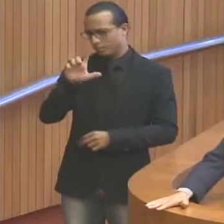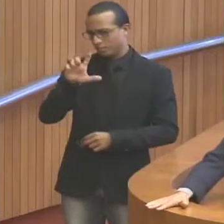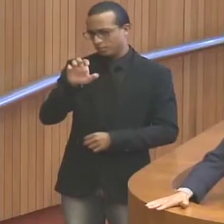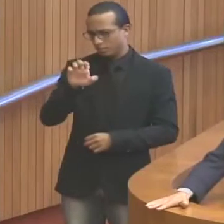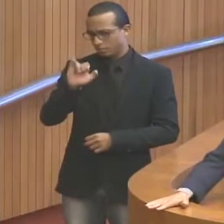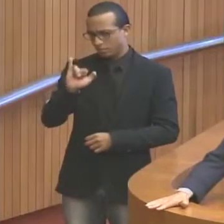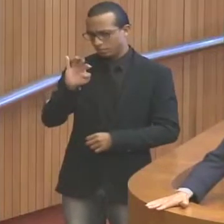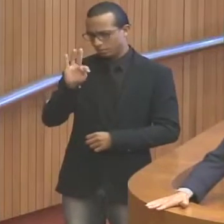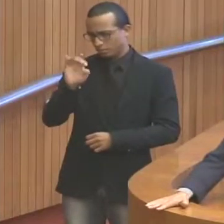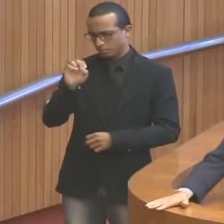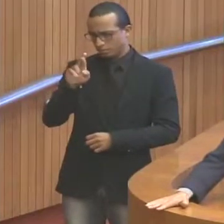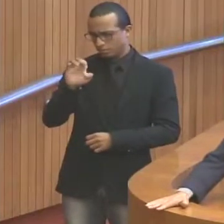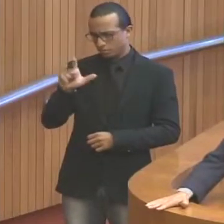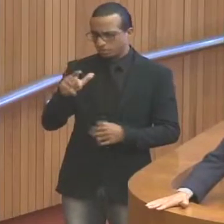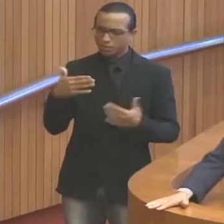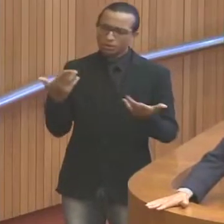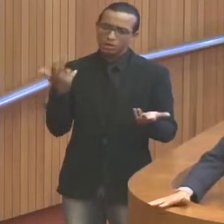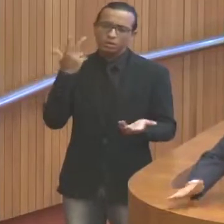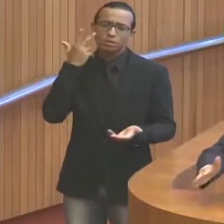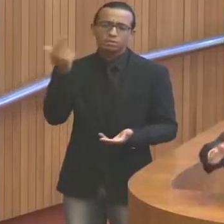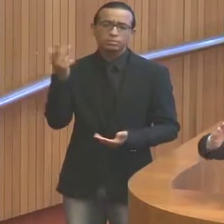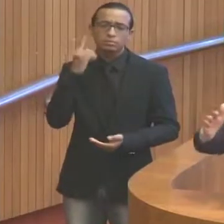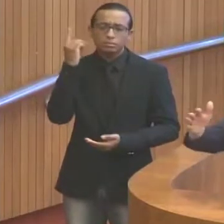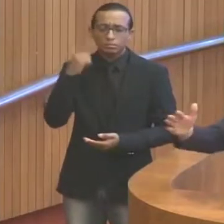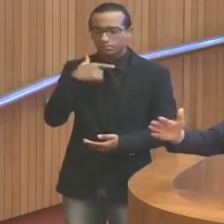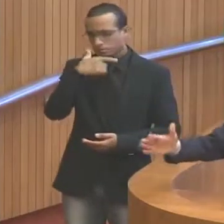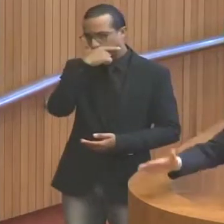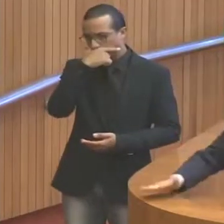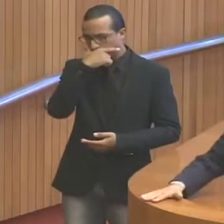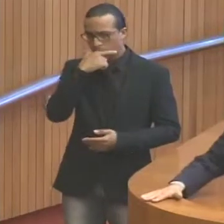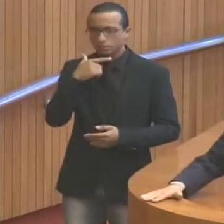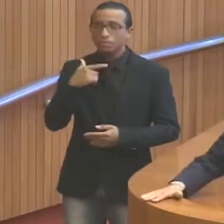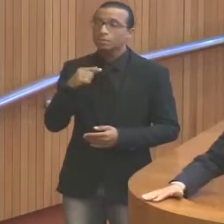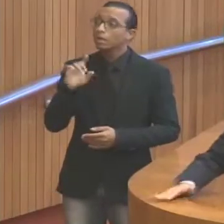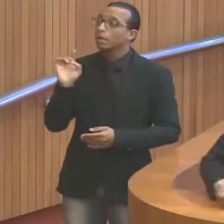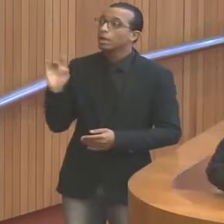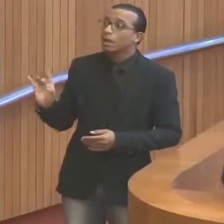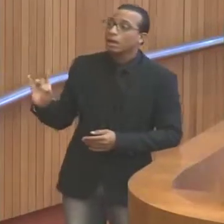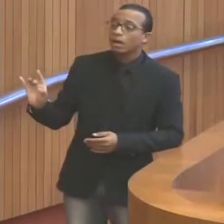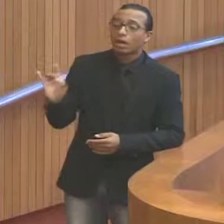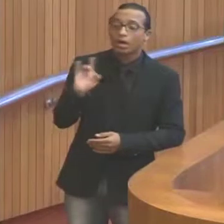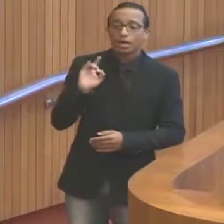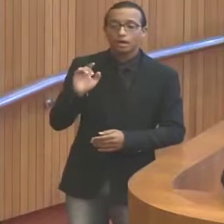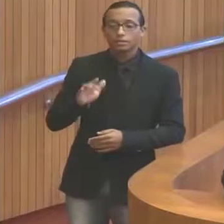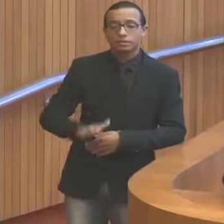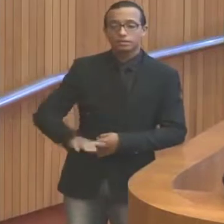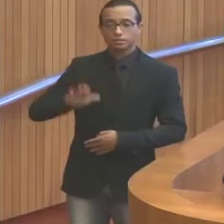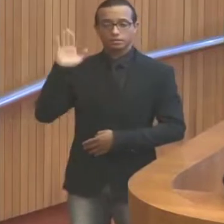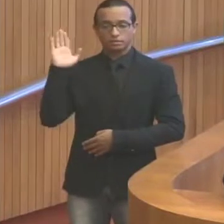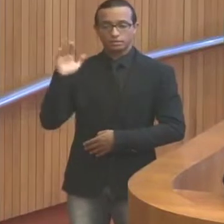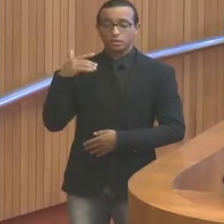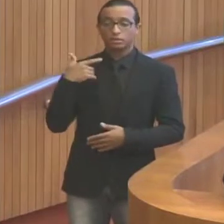naturalmente, deputado César Pires, que todos os candidatos têm que se defender